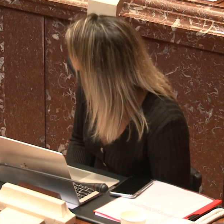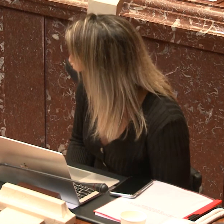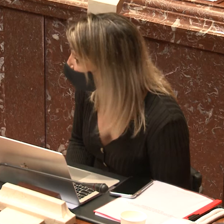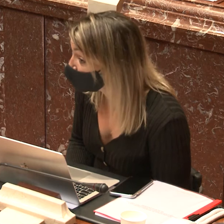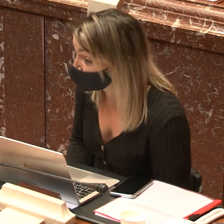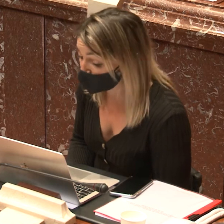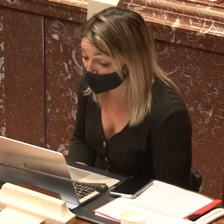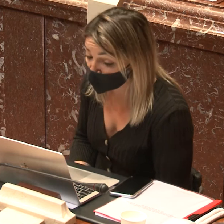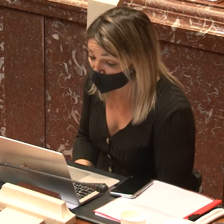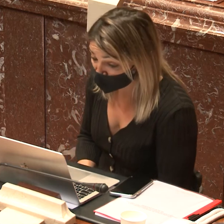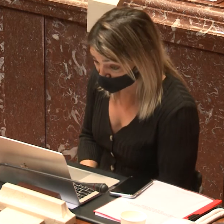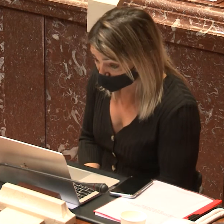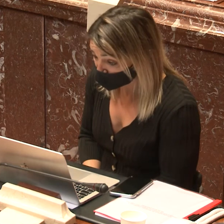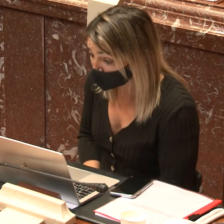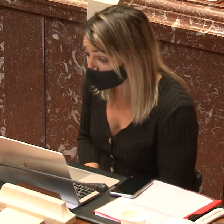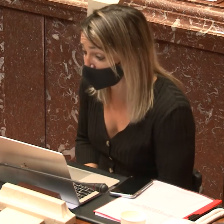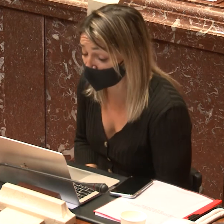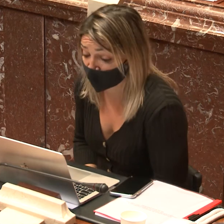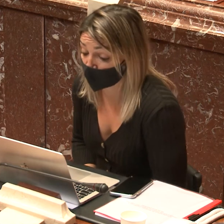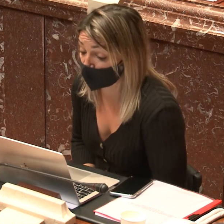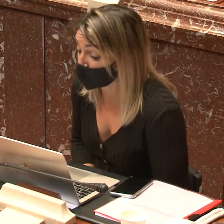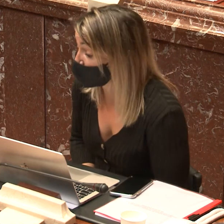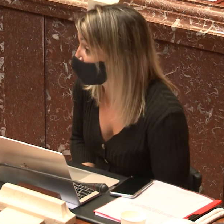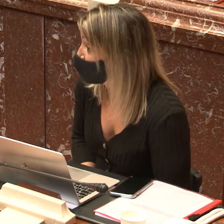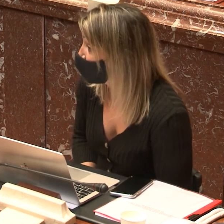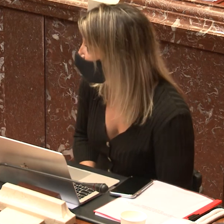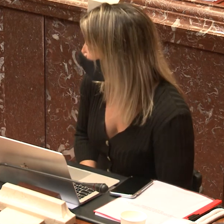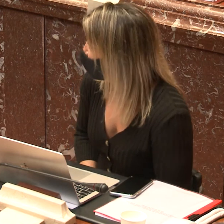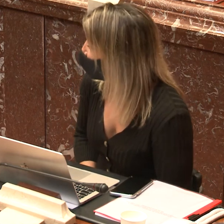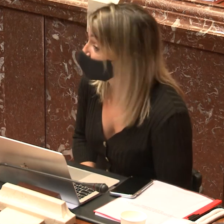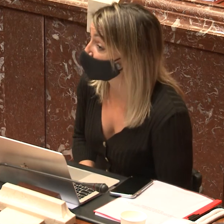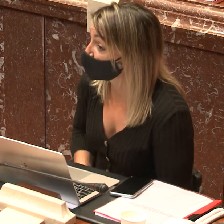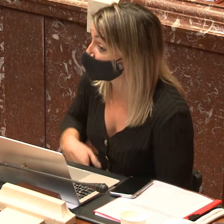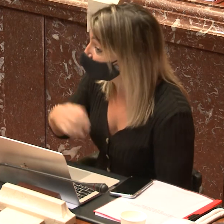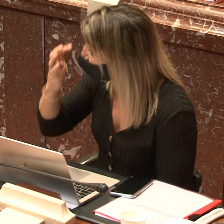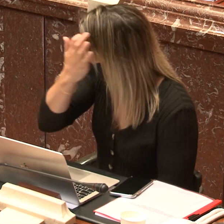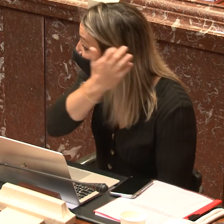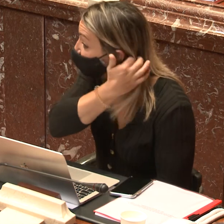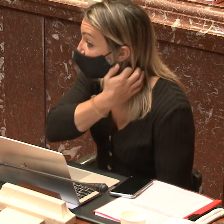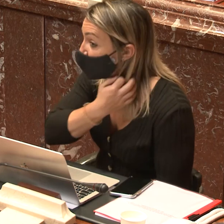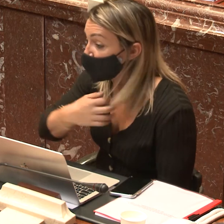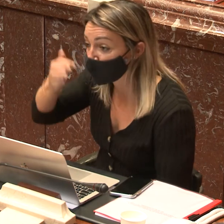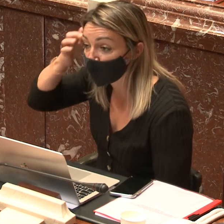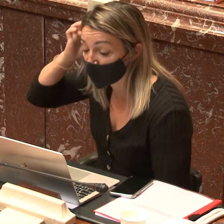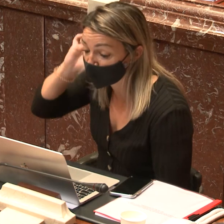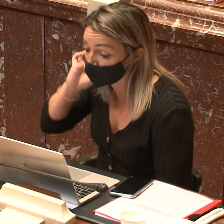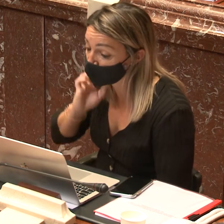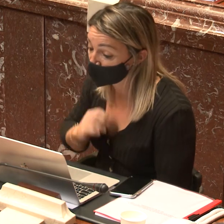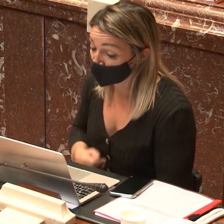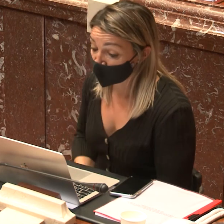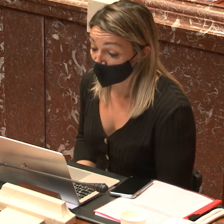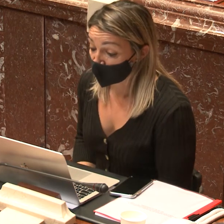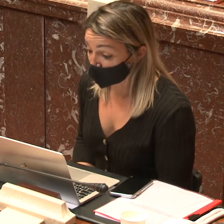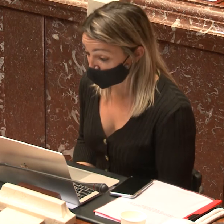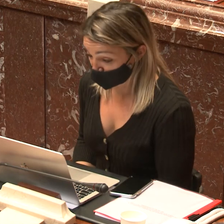vosotros en FESORMU para conocer de primera mano las necesidades que tenía como federación y como colectivo.